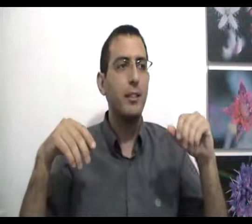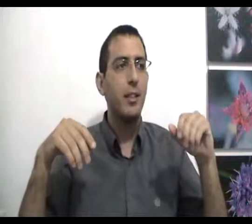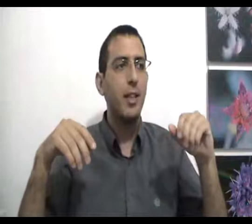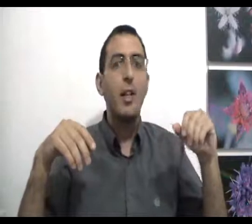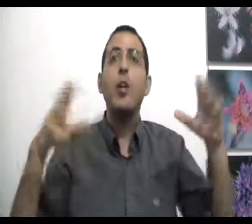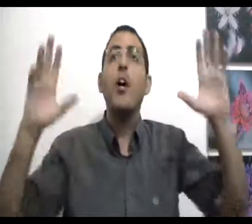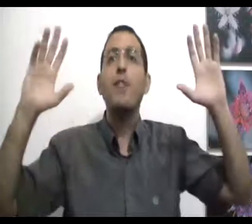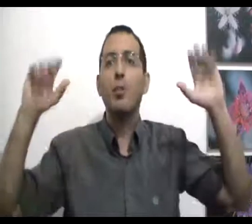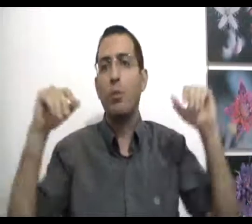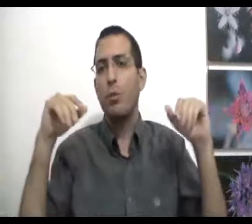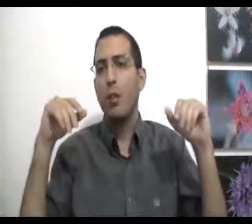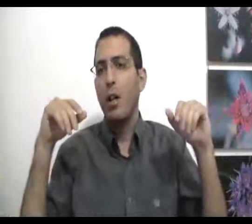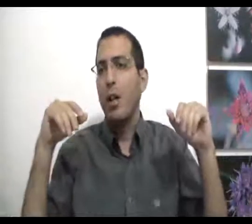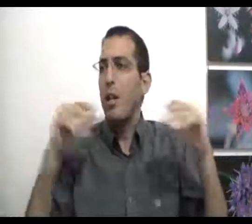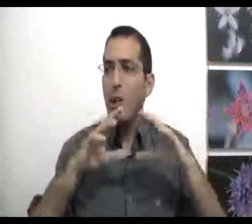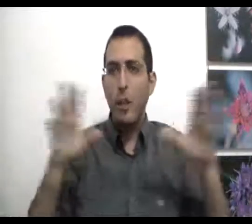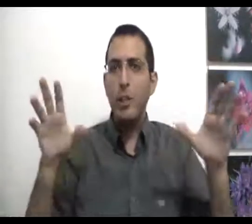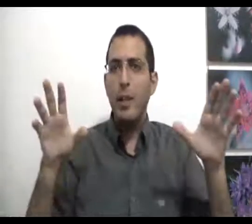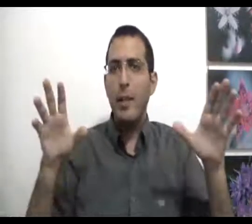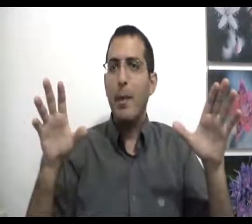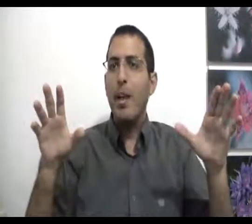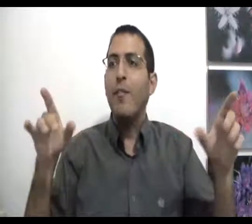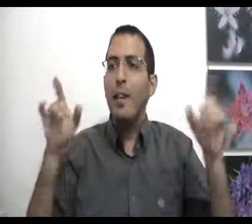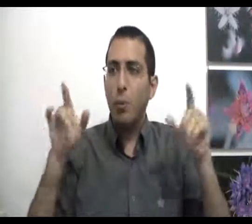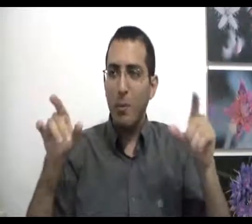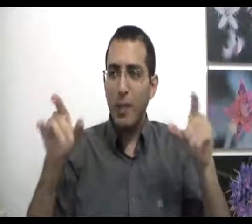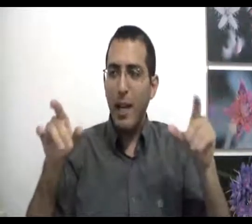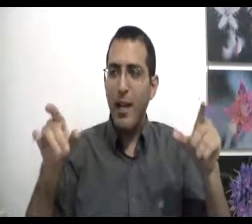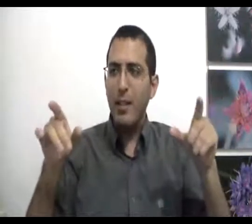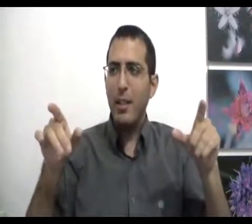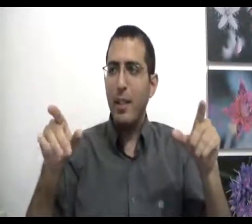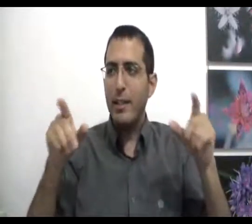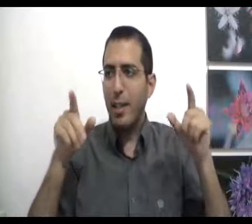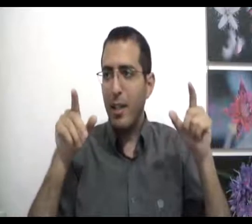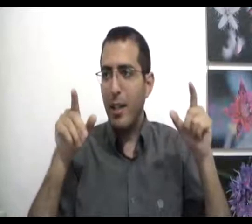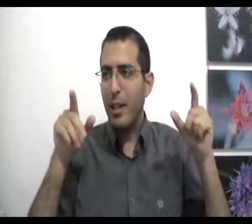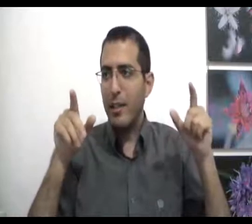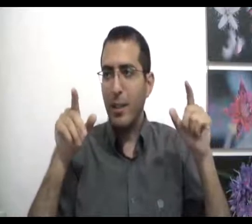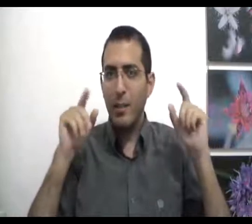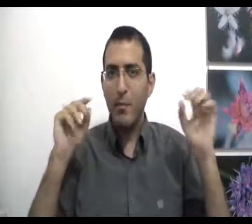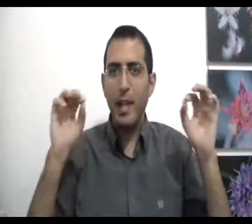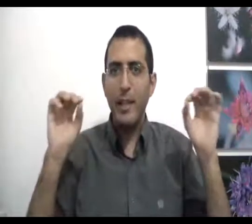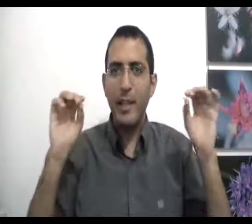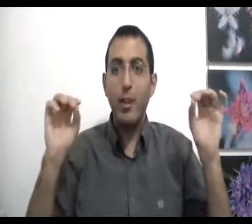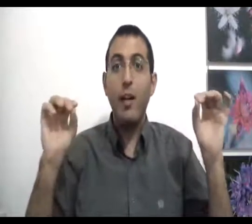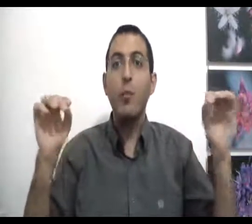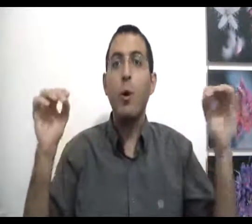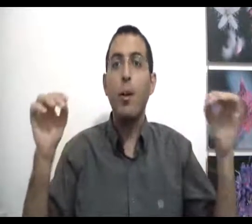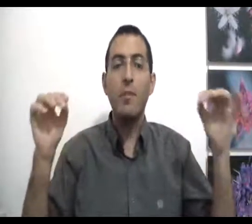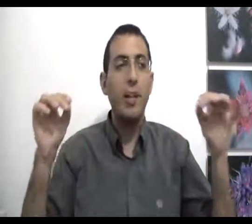כי היא אוהבת אותו לא משנה למה אבל את מביאה את מביאה לילד שלך אפילו החולה את מביאה